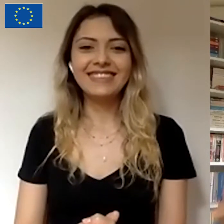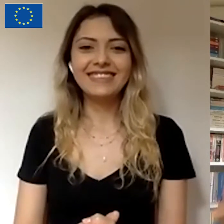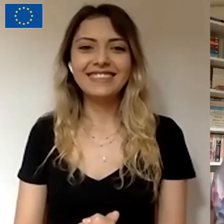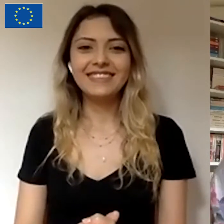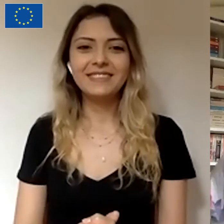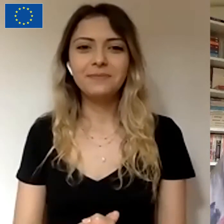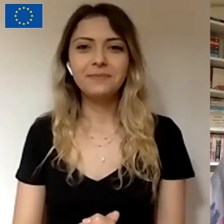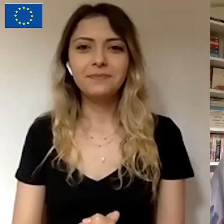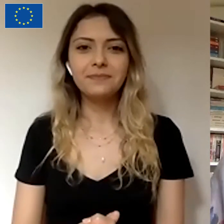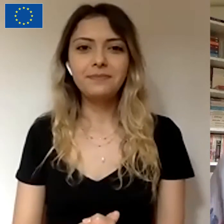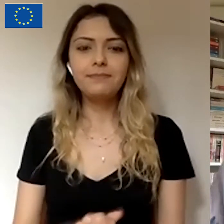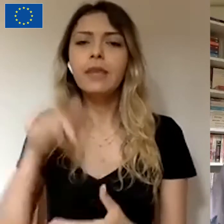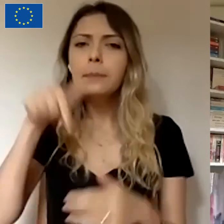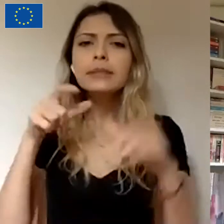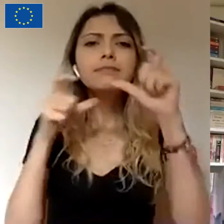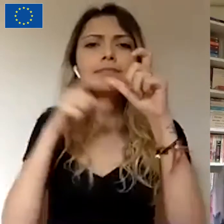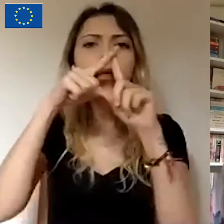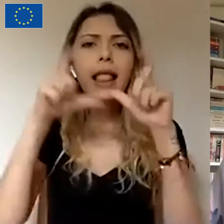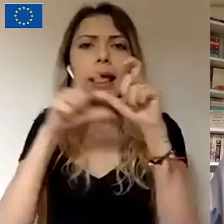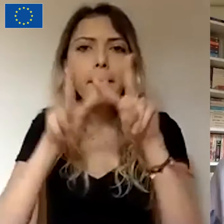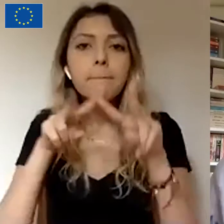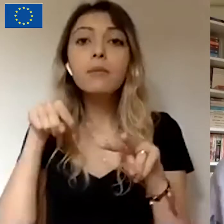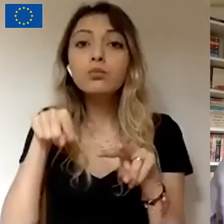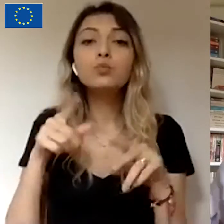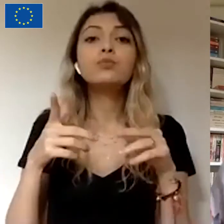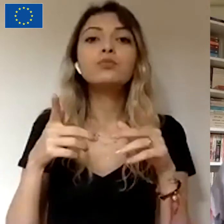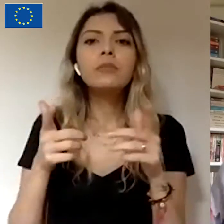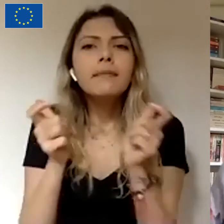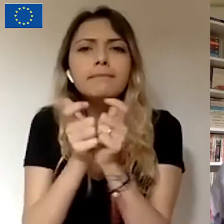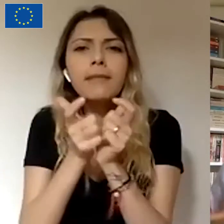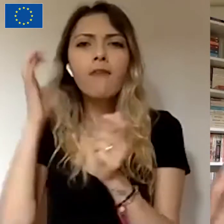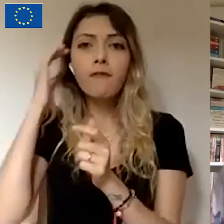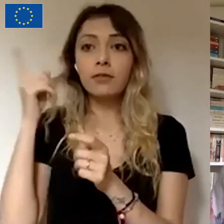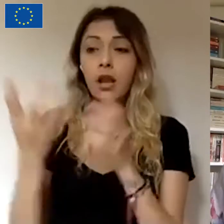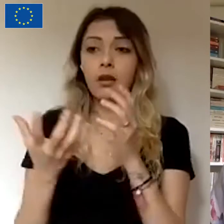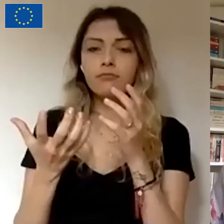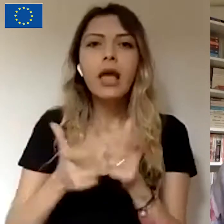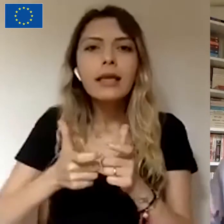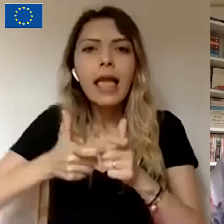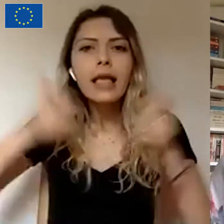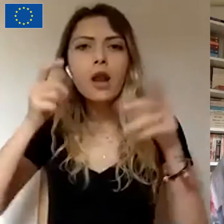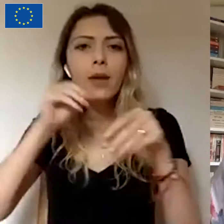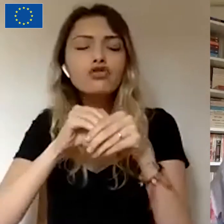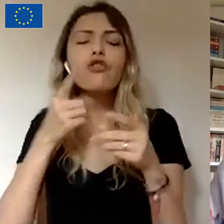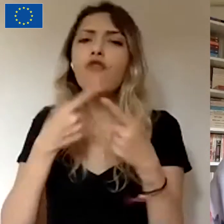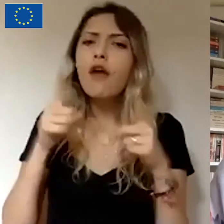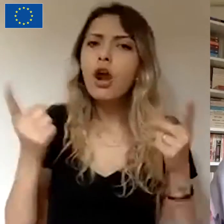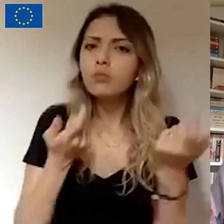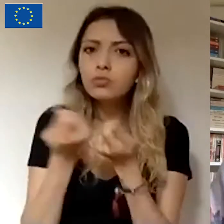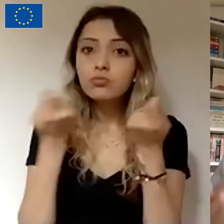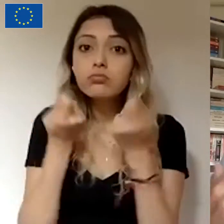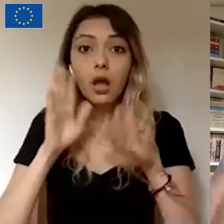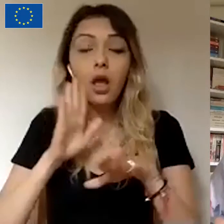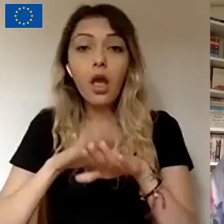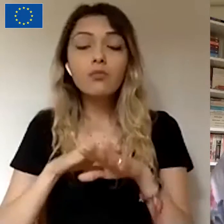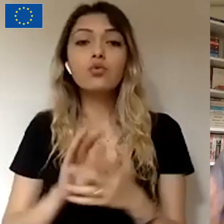Biz STGM olarak örgütlerin kaynak geliştirme kapasitlerini desteklemeye yönelik olarak bir dizi çalışmayı yürütüyoruz diğer faaliyetlerimiz yanında.